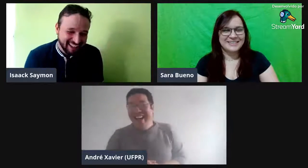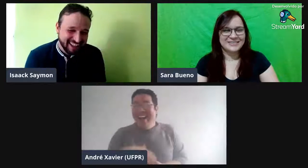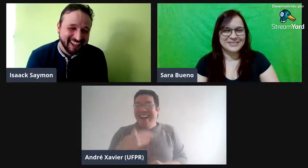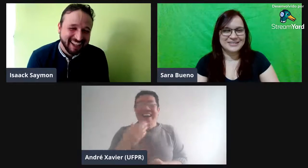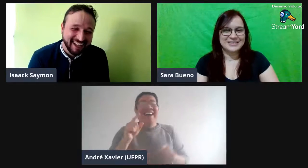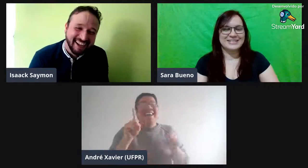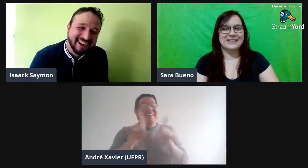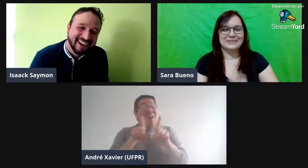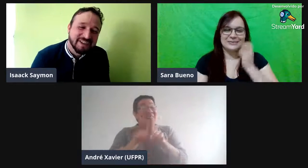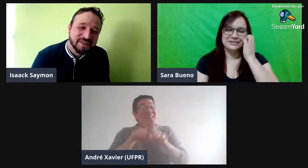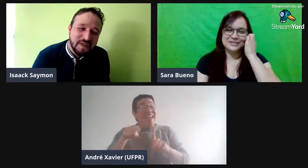Gostei do sinal, professor.